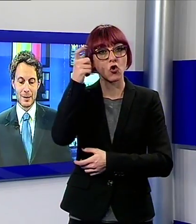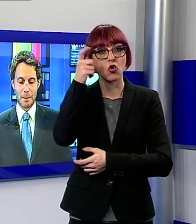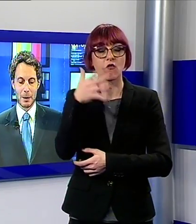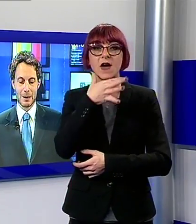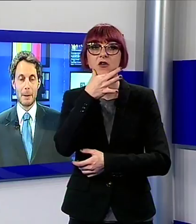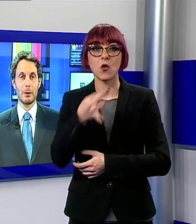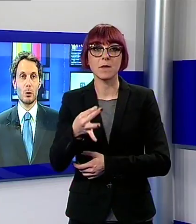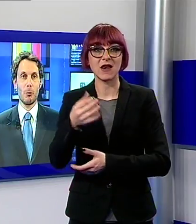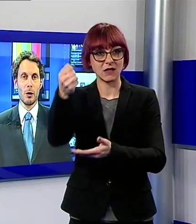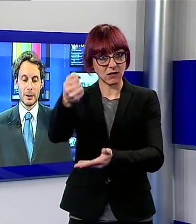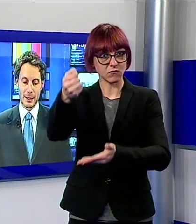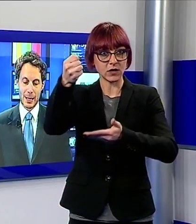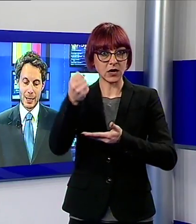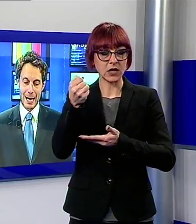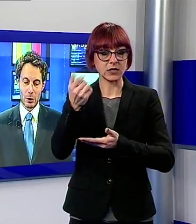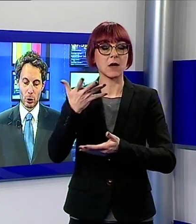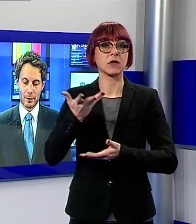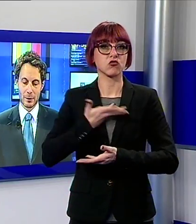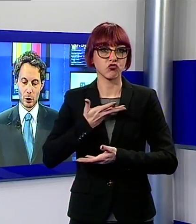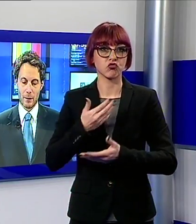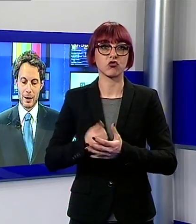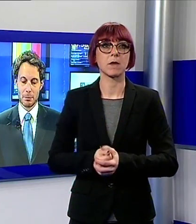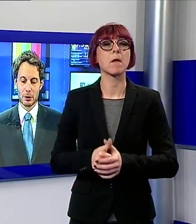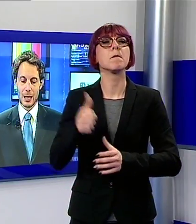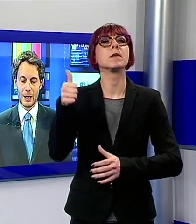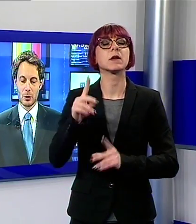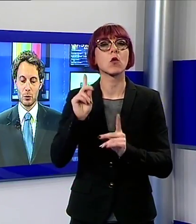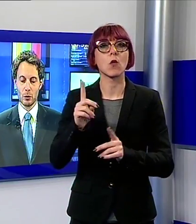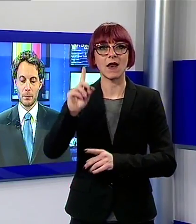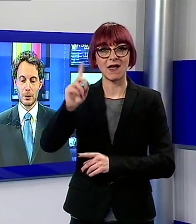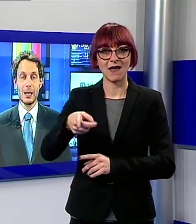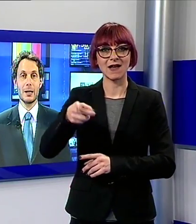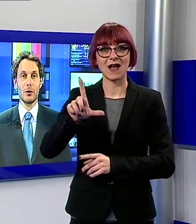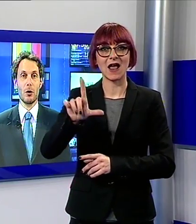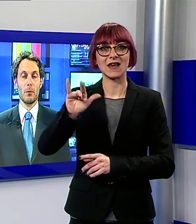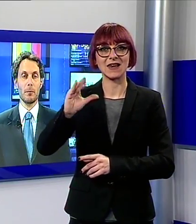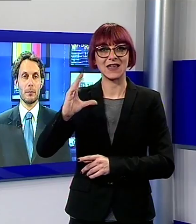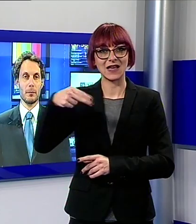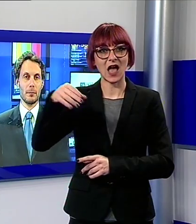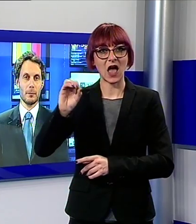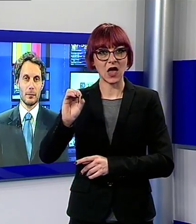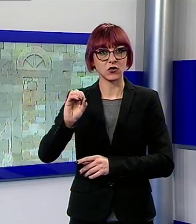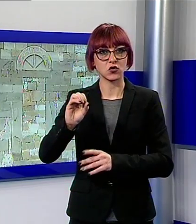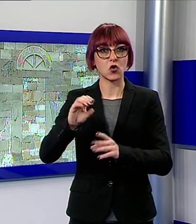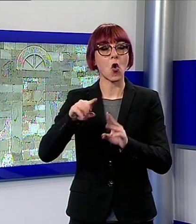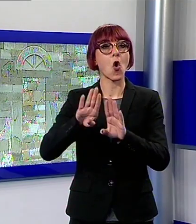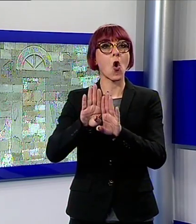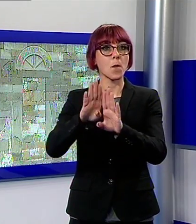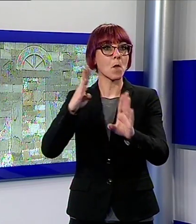Prima tappa al Duomo di Gallicano dove si trova il portale chiuso dell'Aringo Da questo